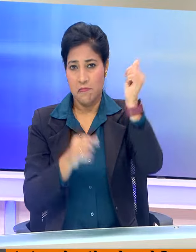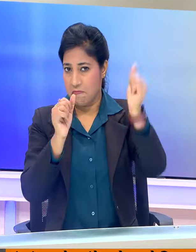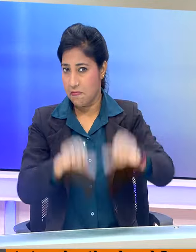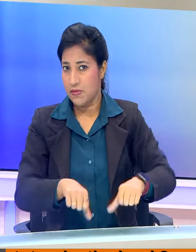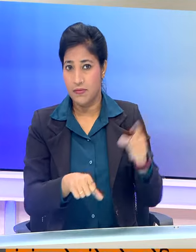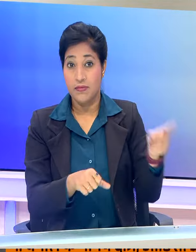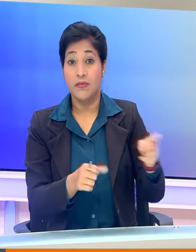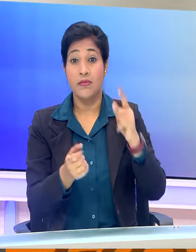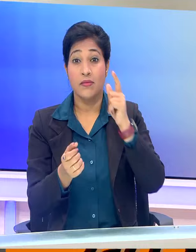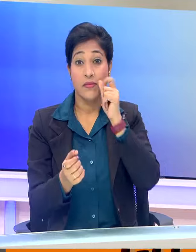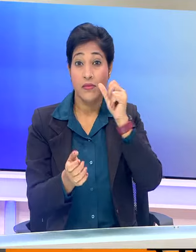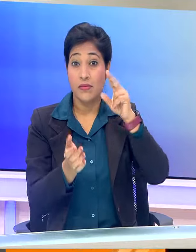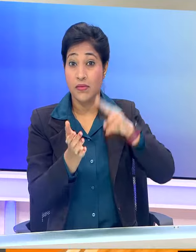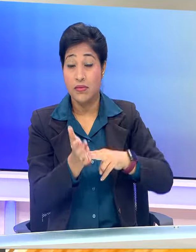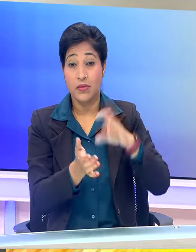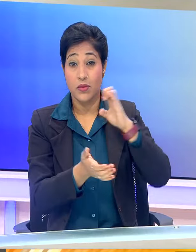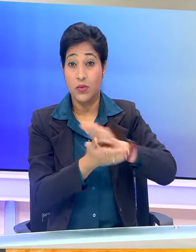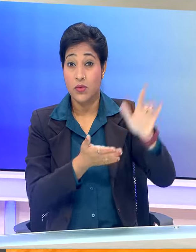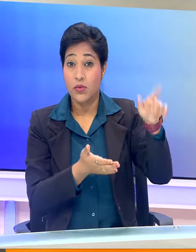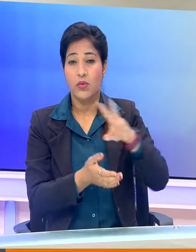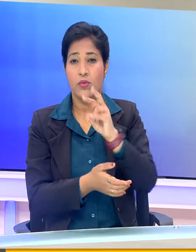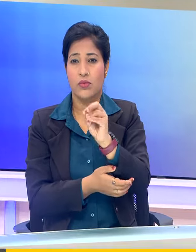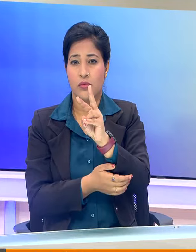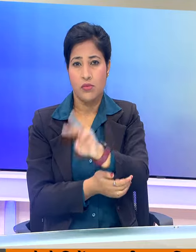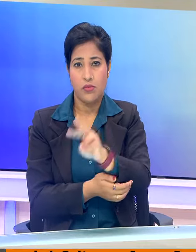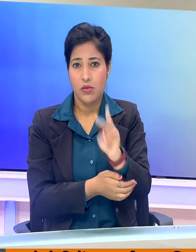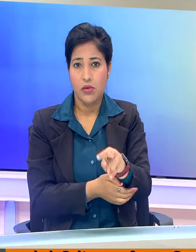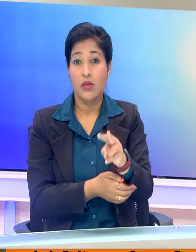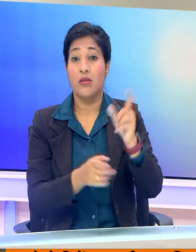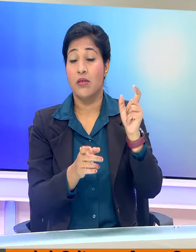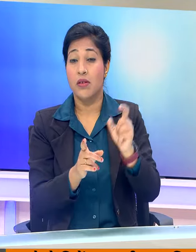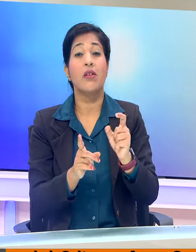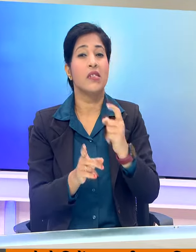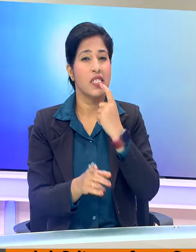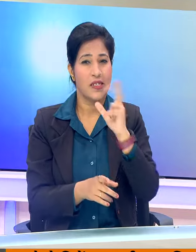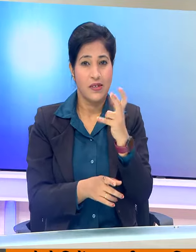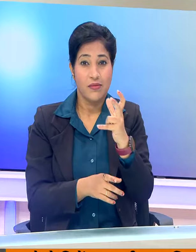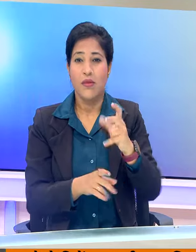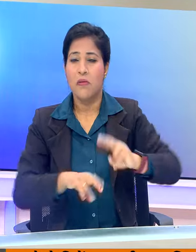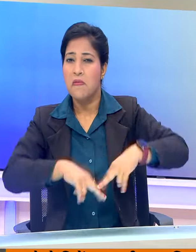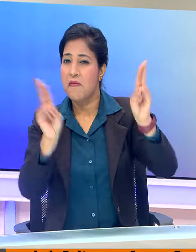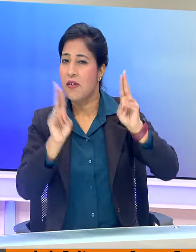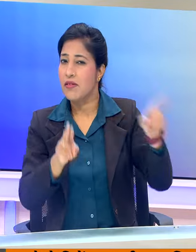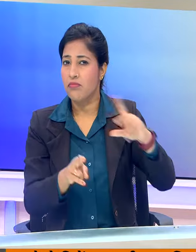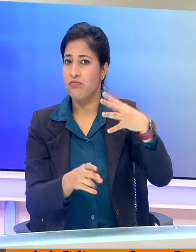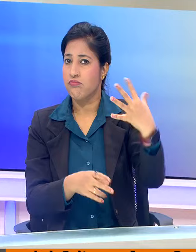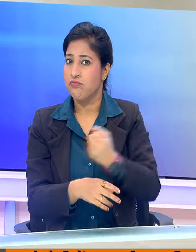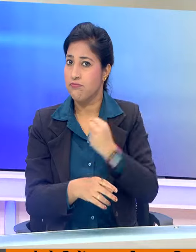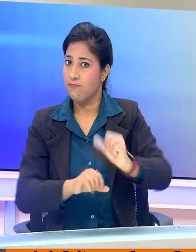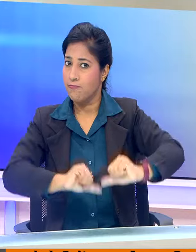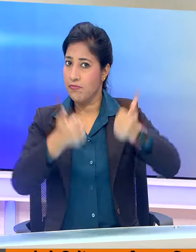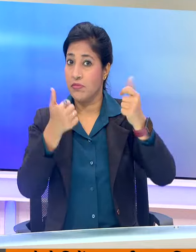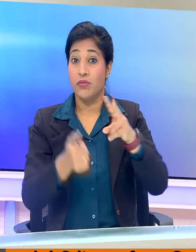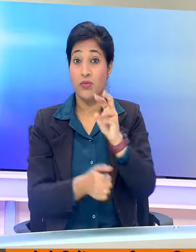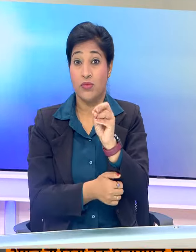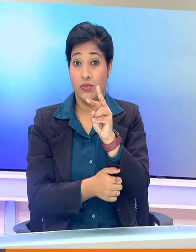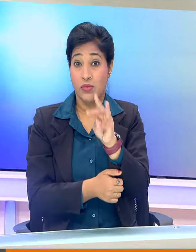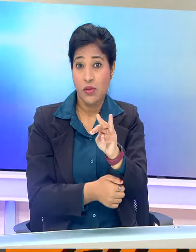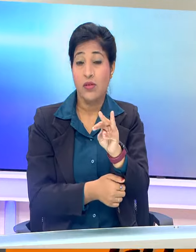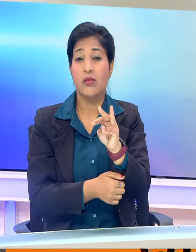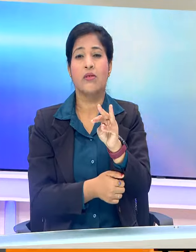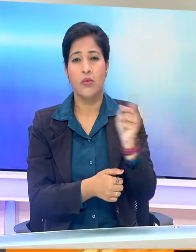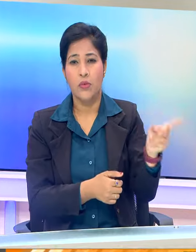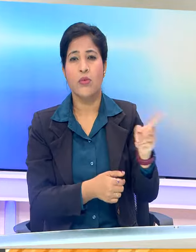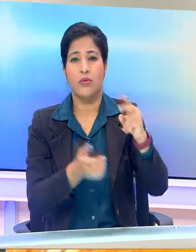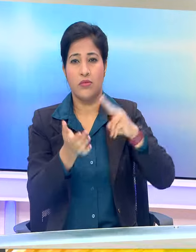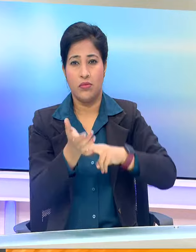नीरच चोपड़ा ने 2022 में डायमंड लीग का फाइनल जीता था और पिछले साल 2023 के डायमंड लीग फाइनल में